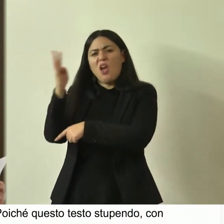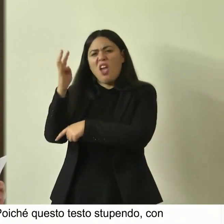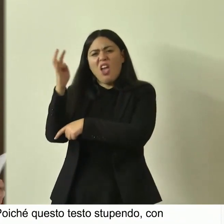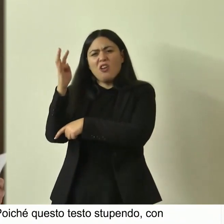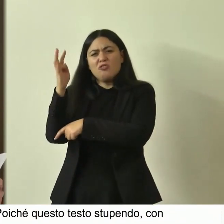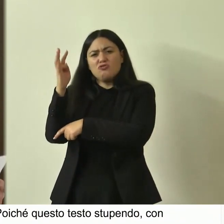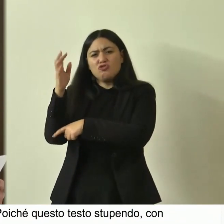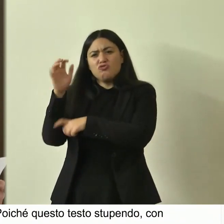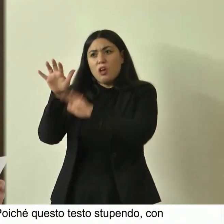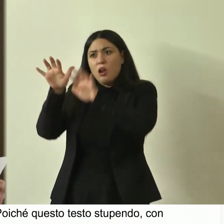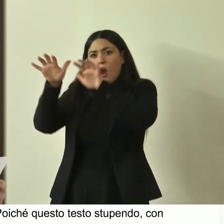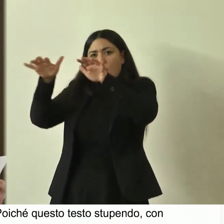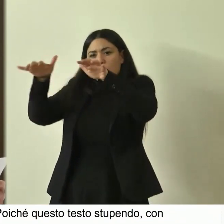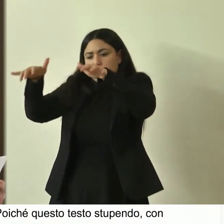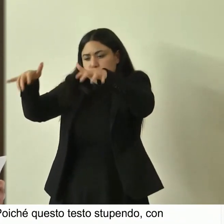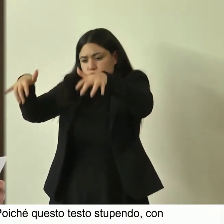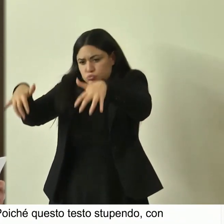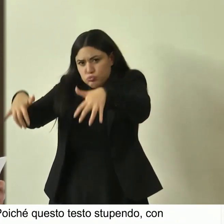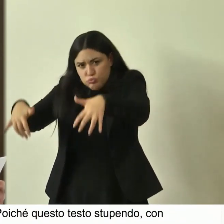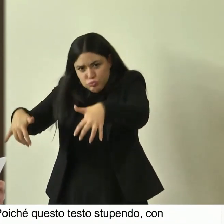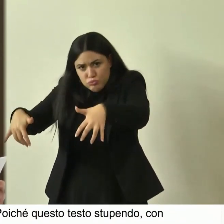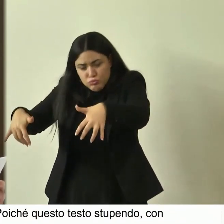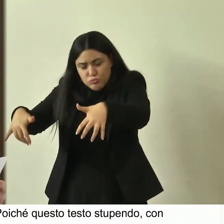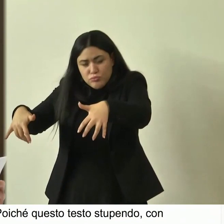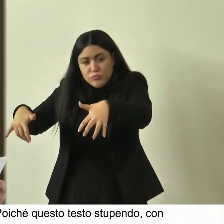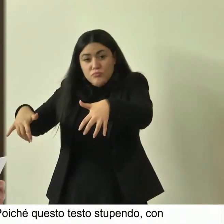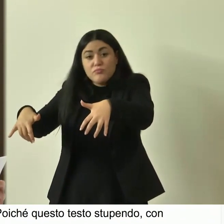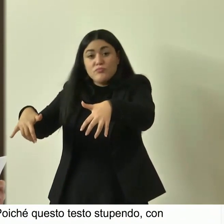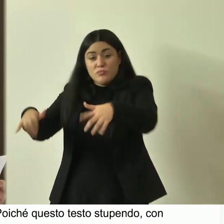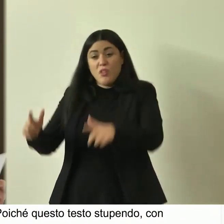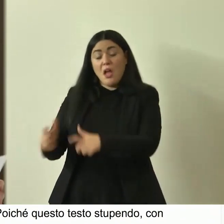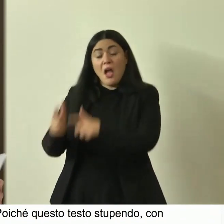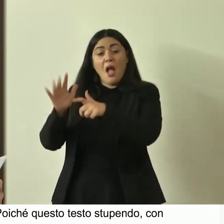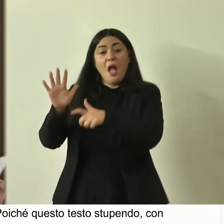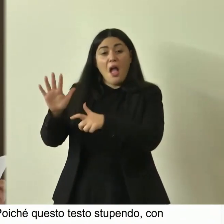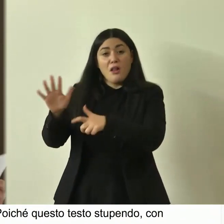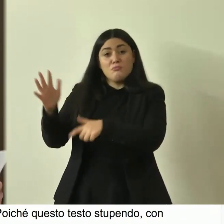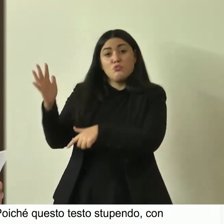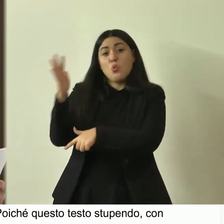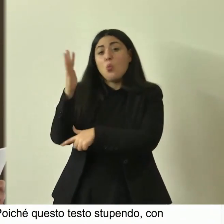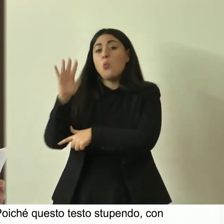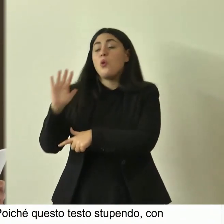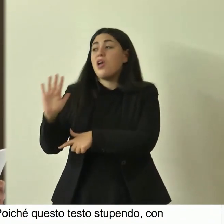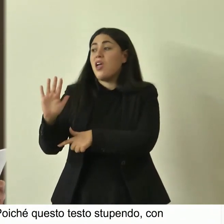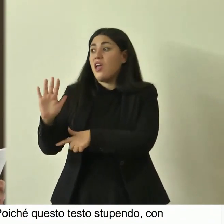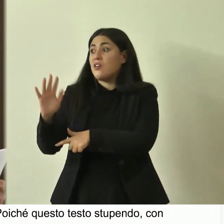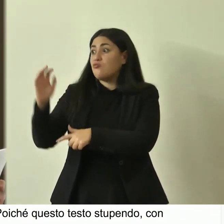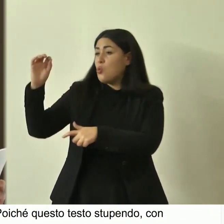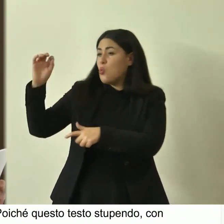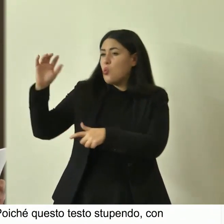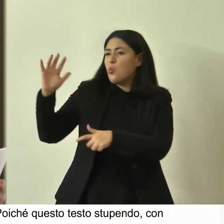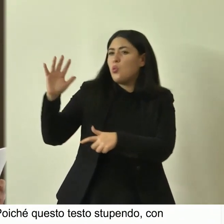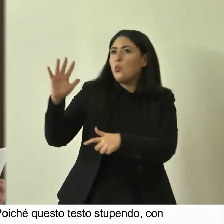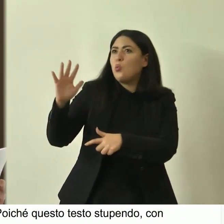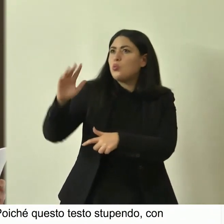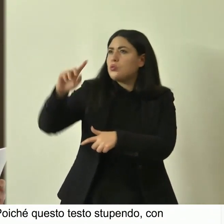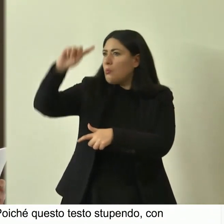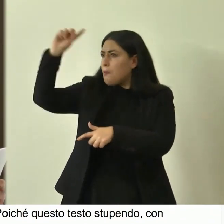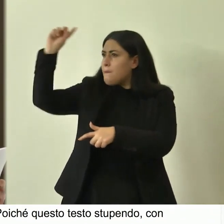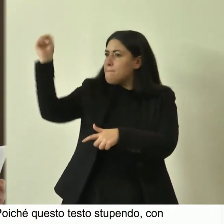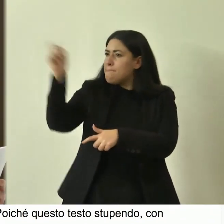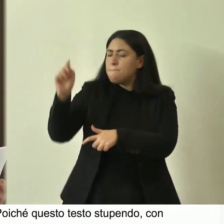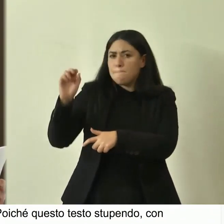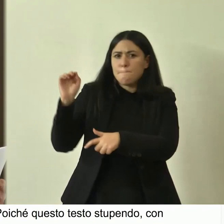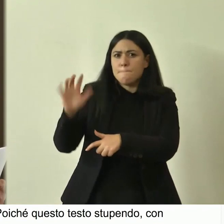protesi in avanti il tuo albero la tua quercia una luce abbagliante di nero lampo che sale